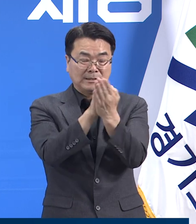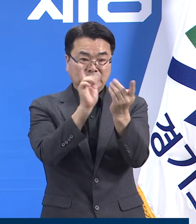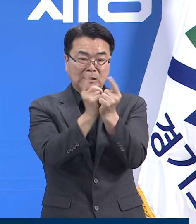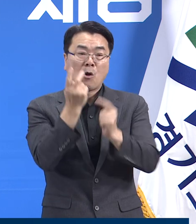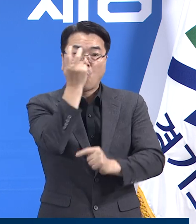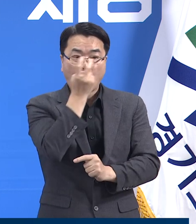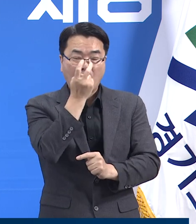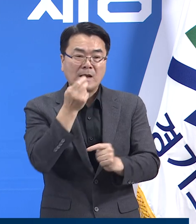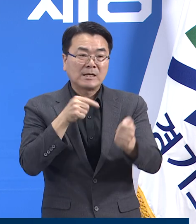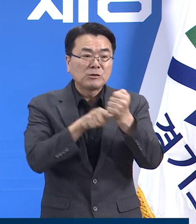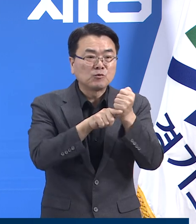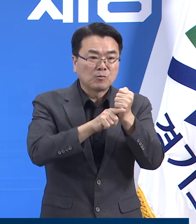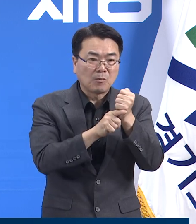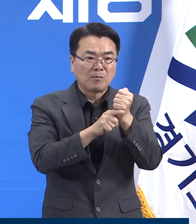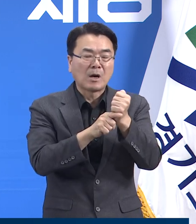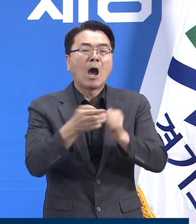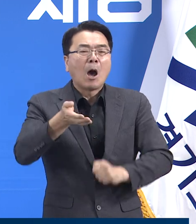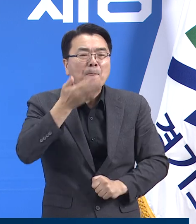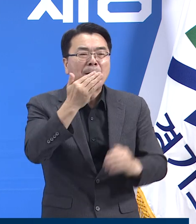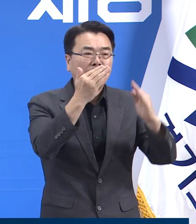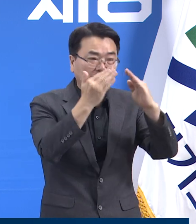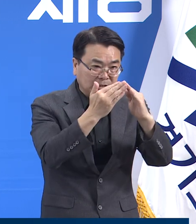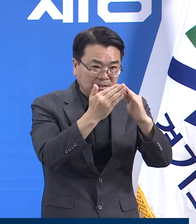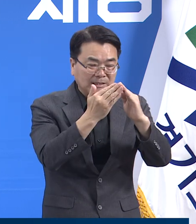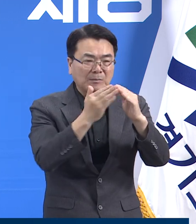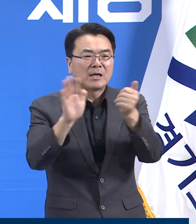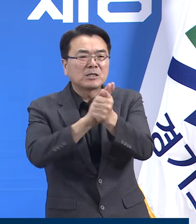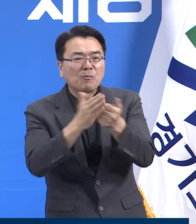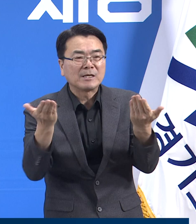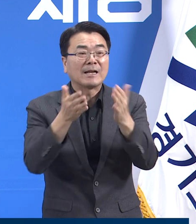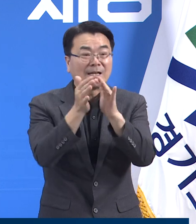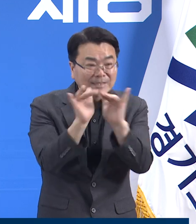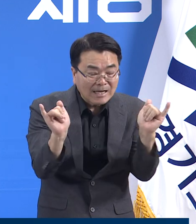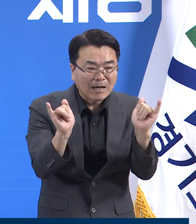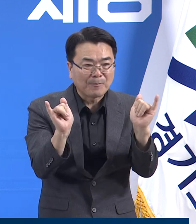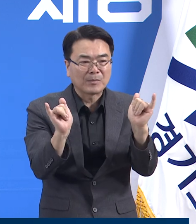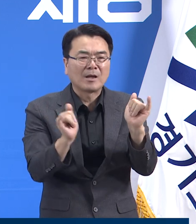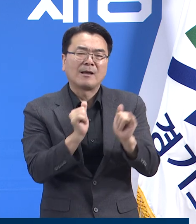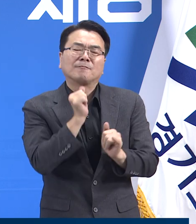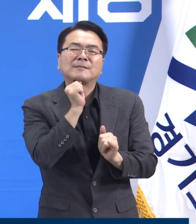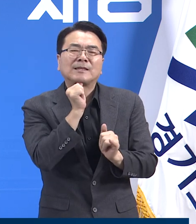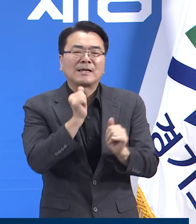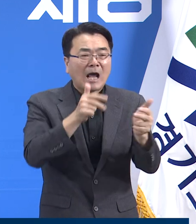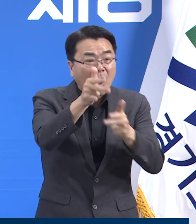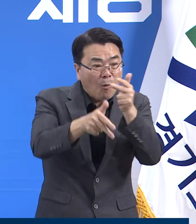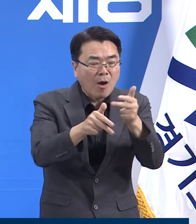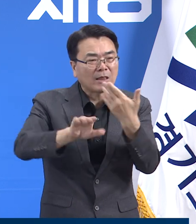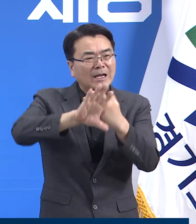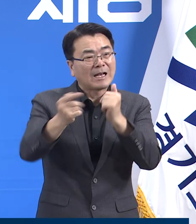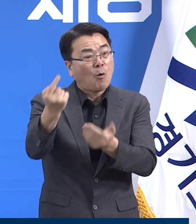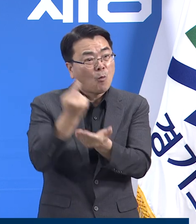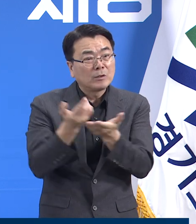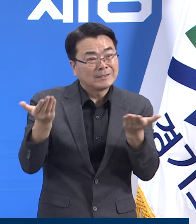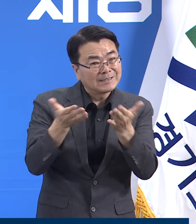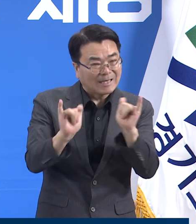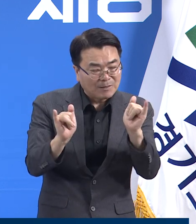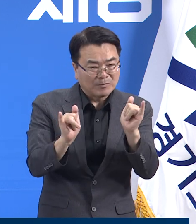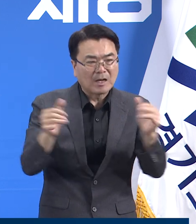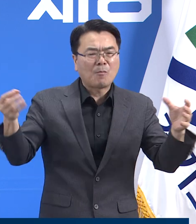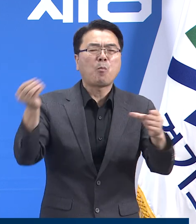음식점 등 서비스업 자영업자, 대민업무 종사자, 영세사업장의 외국인 노동자 및 종사자 등